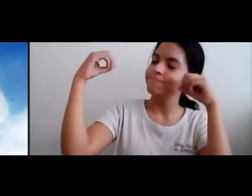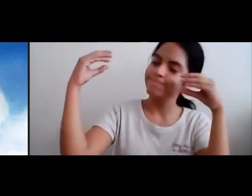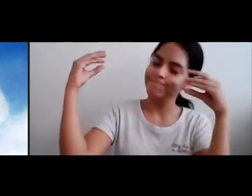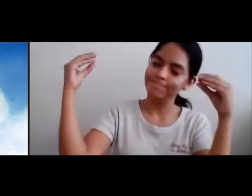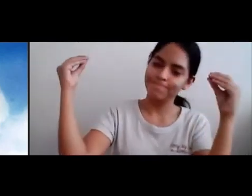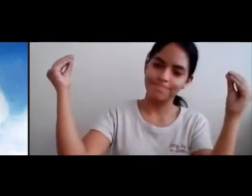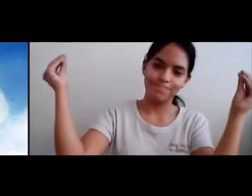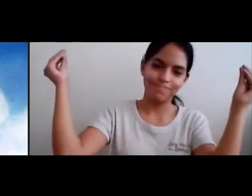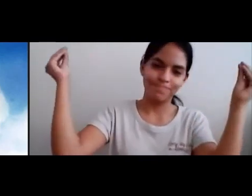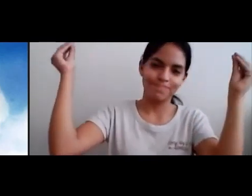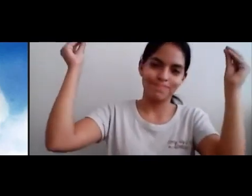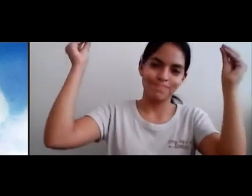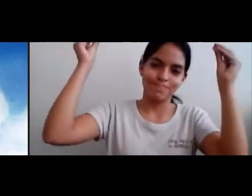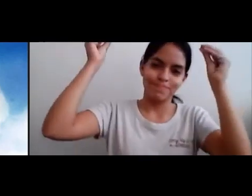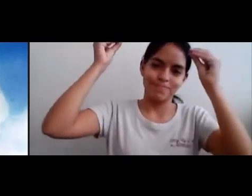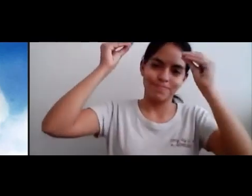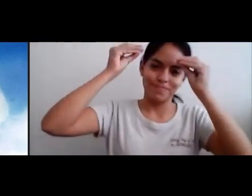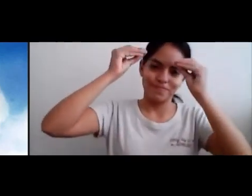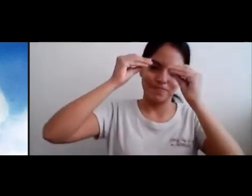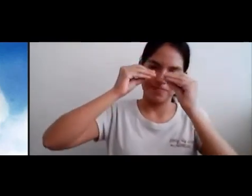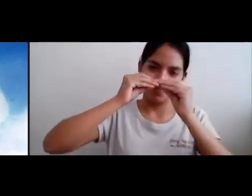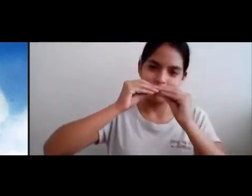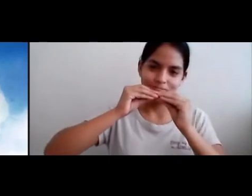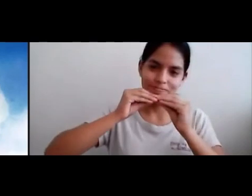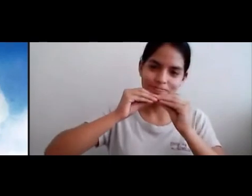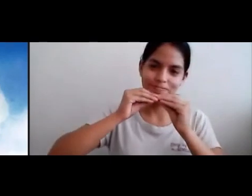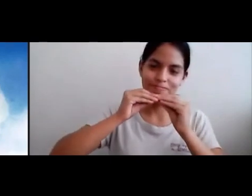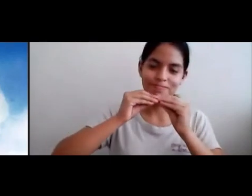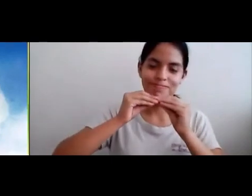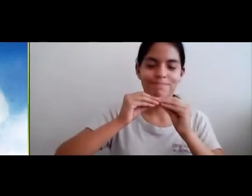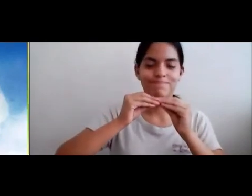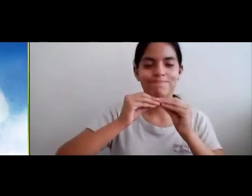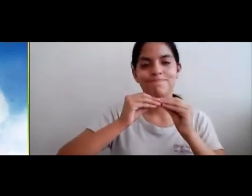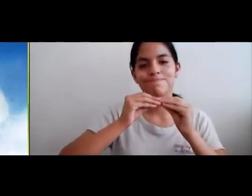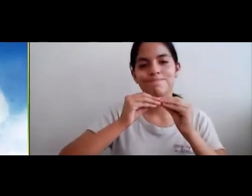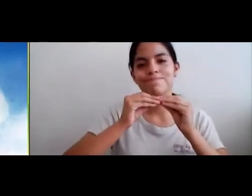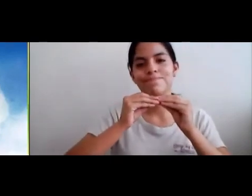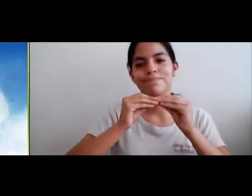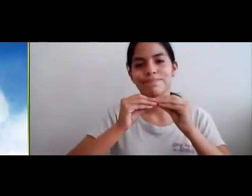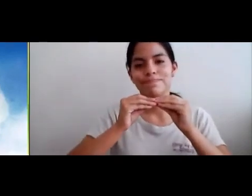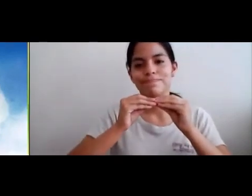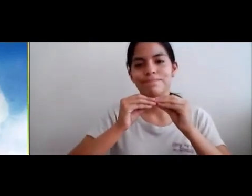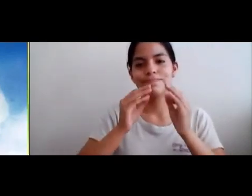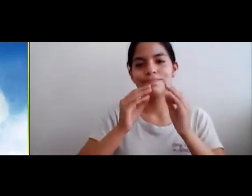Se miraban Danzaban Y Todo Culminó En un beso